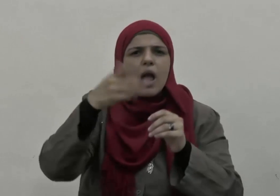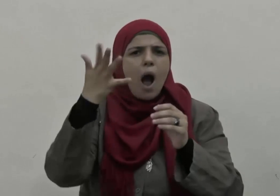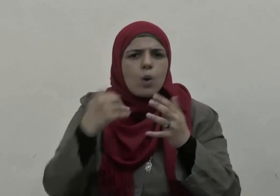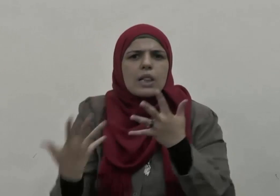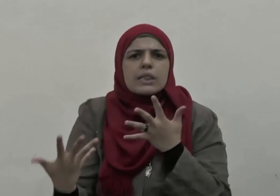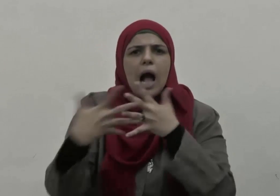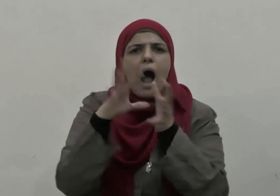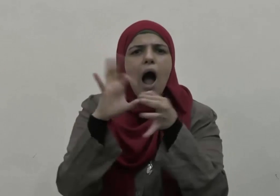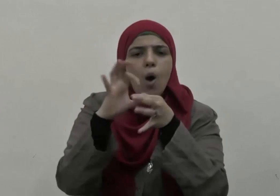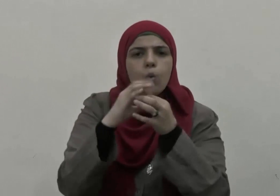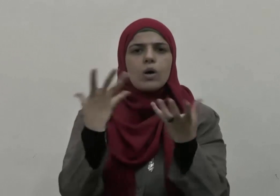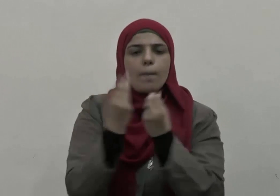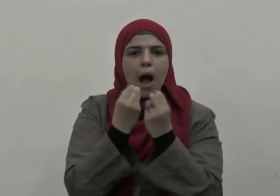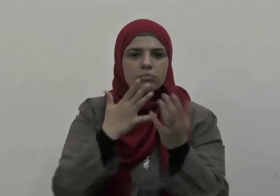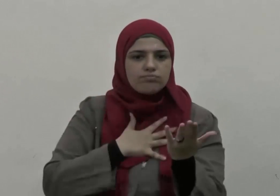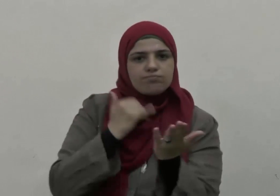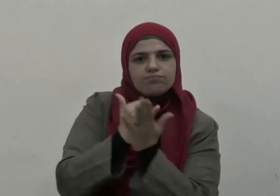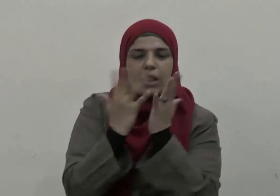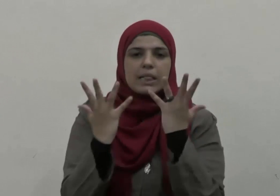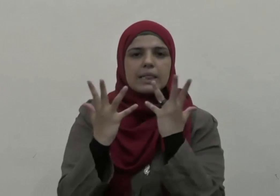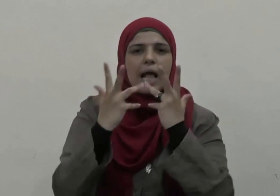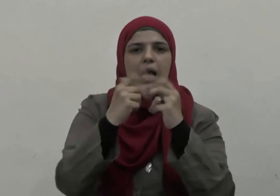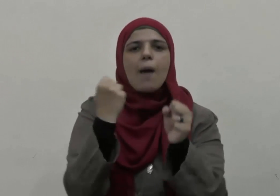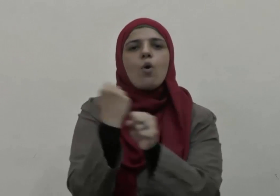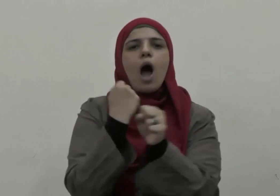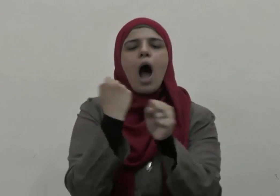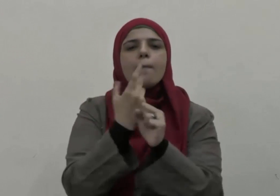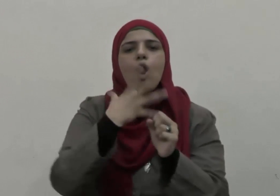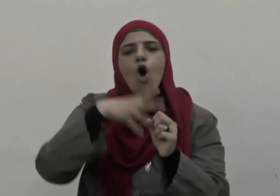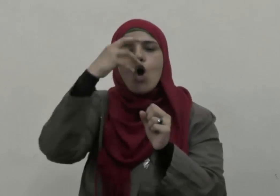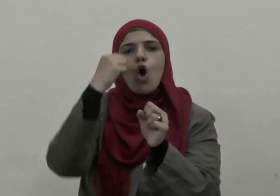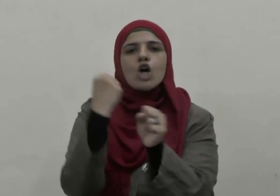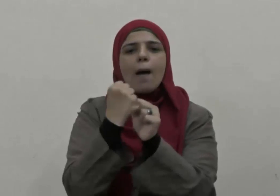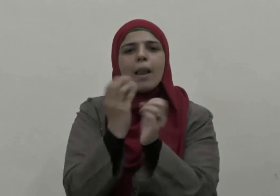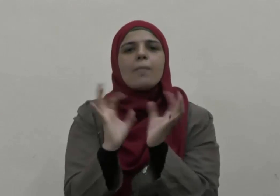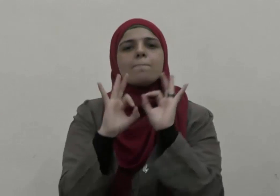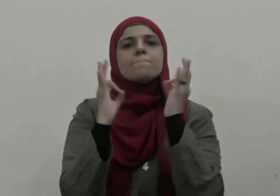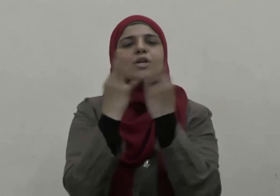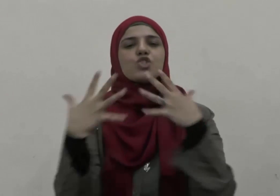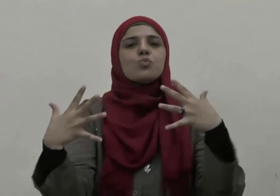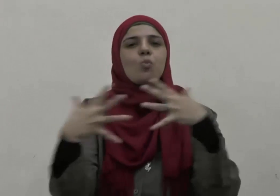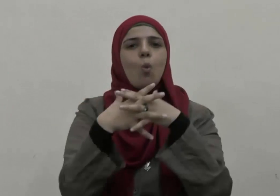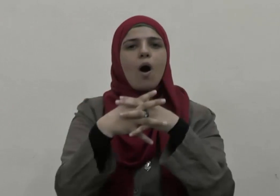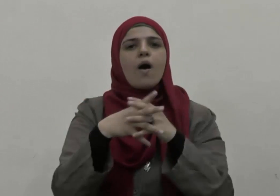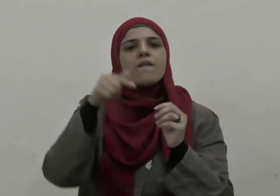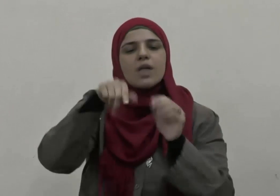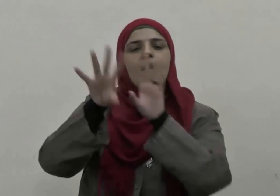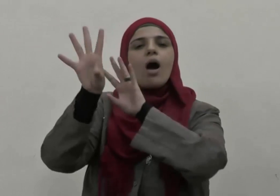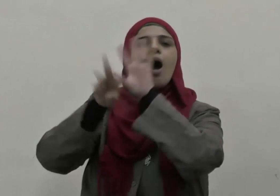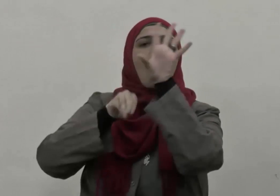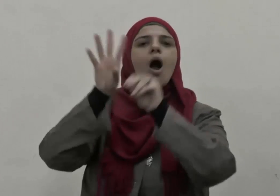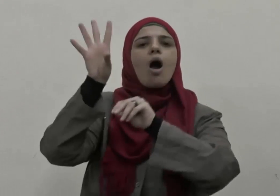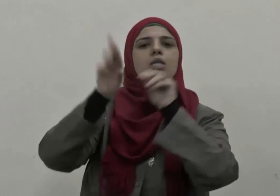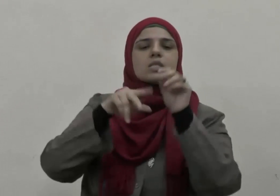من التعاون والتكامل والعمل بروح جماعية في قصة